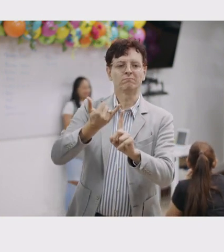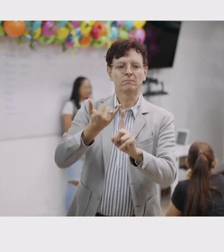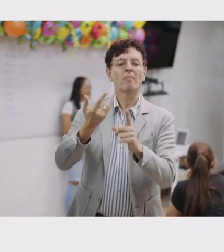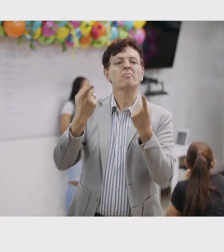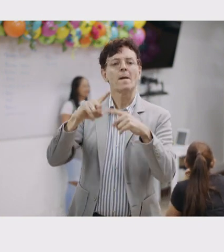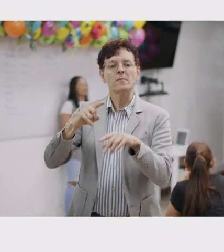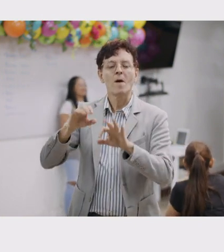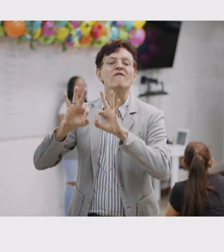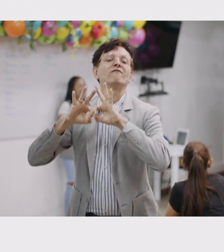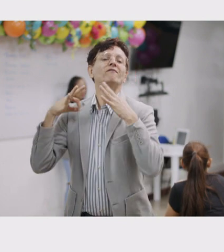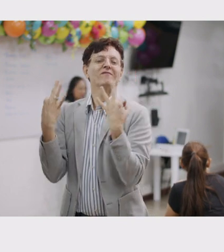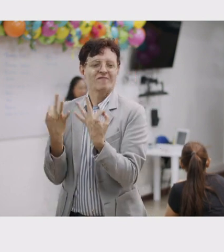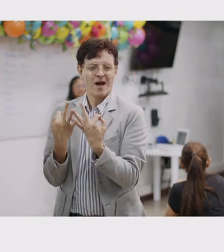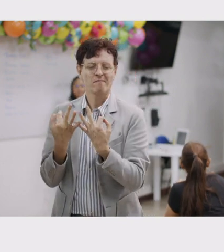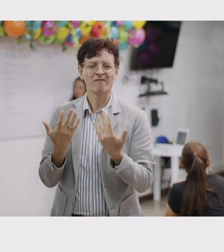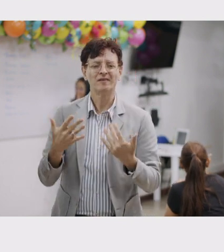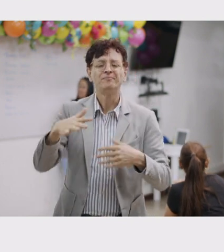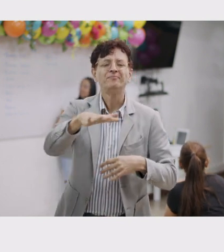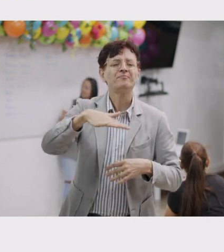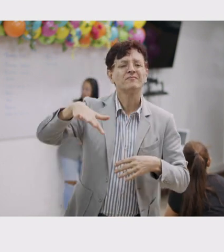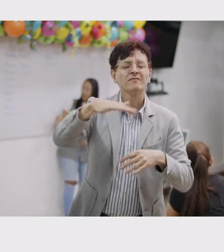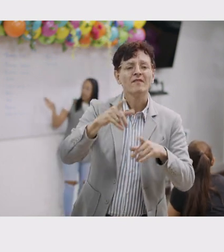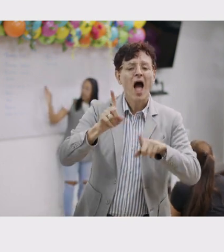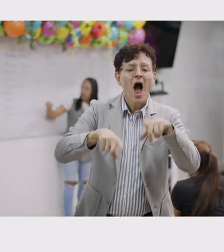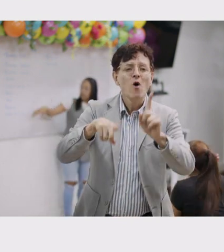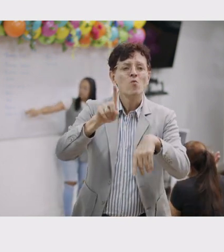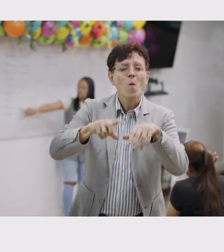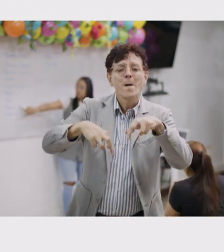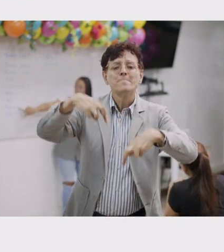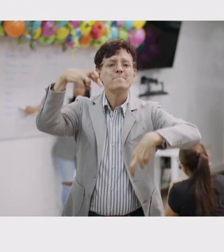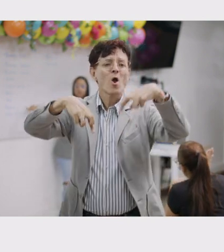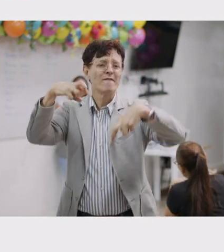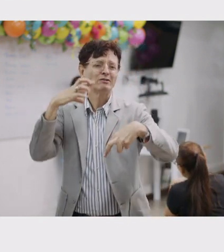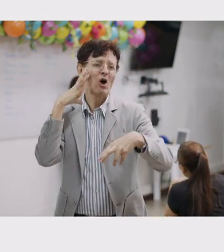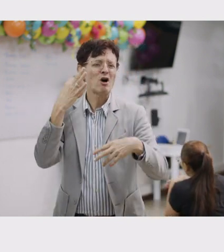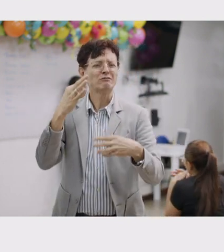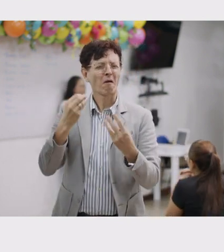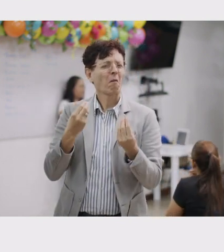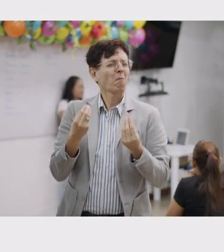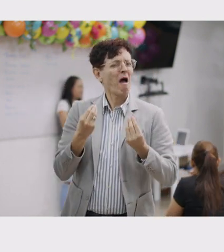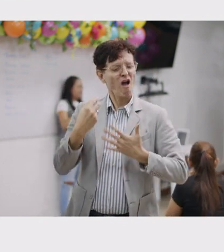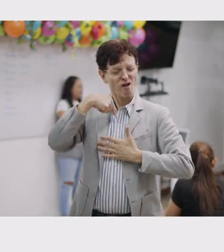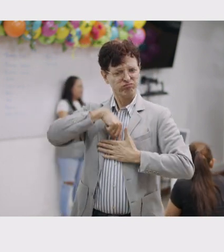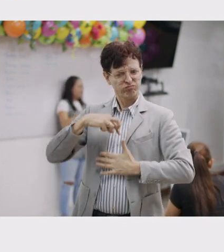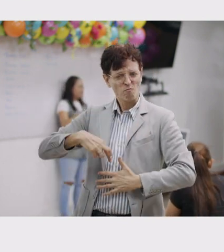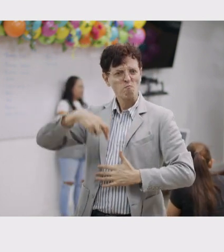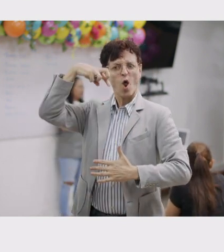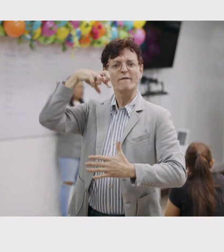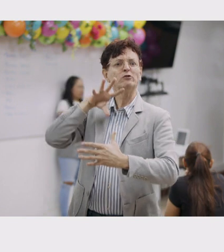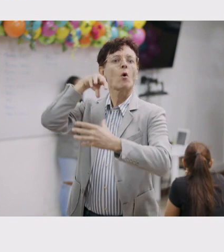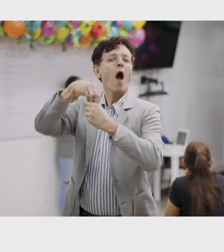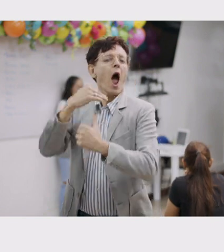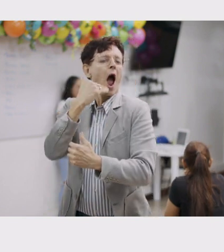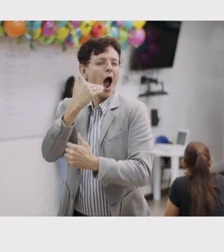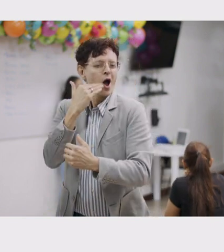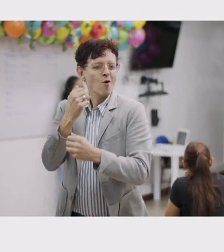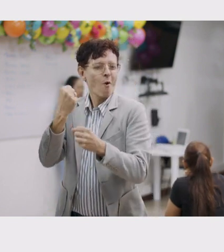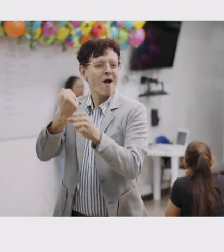oyentes que estudian lengua de señas son personas profesionales y algunos que tienen dentro de las